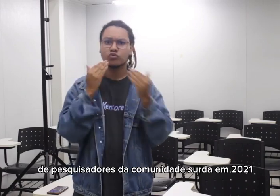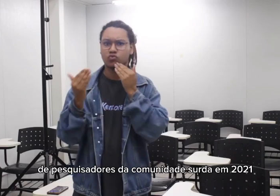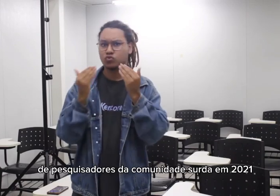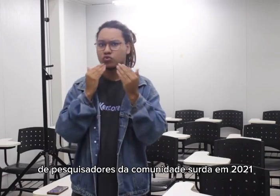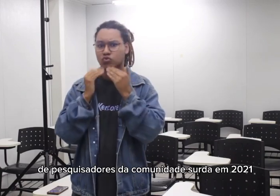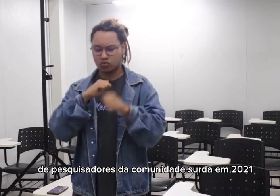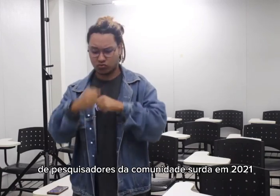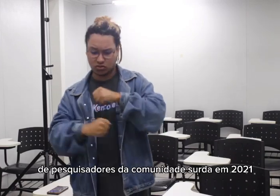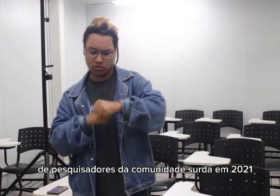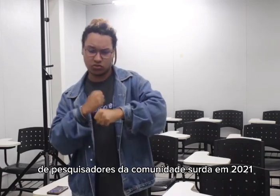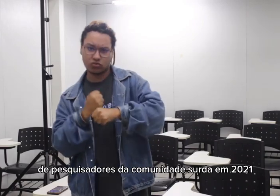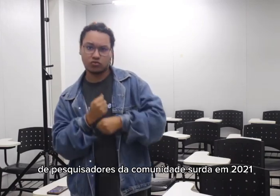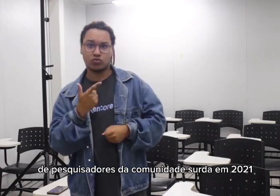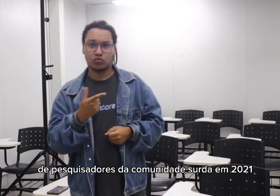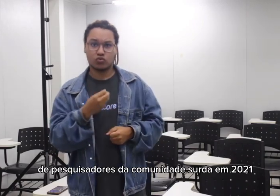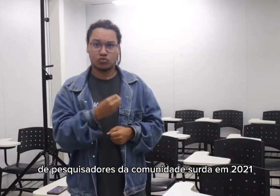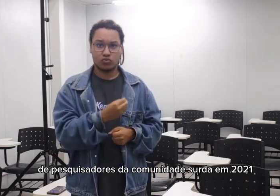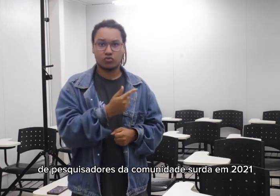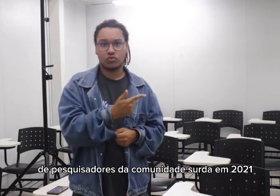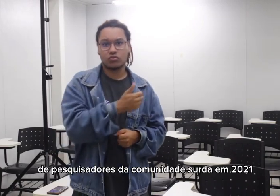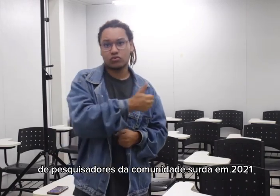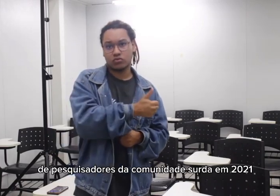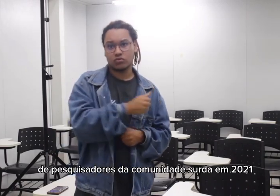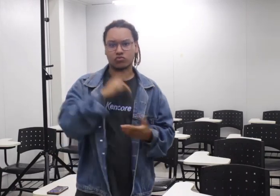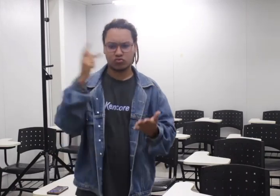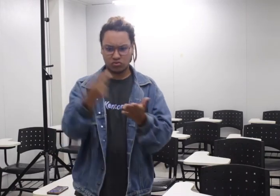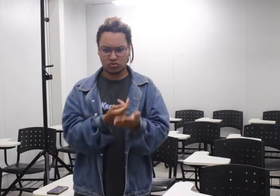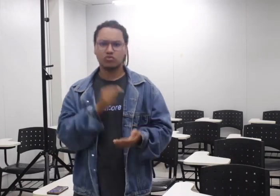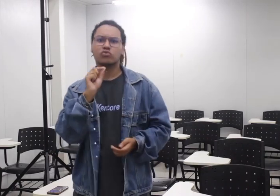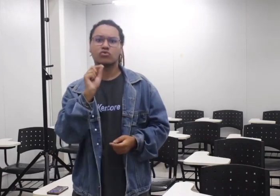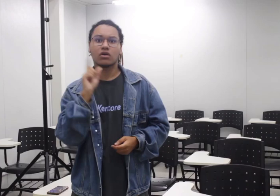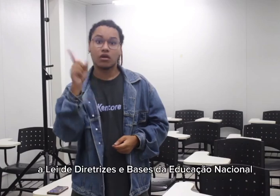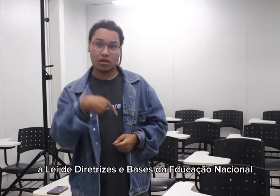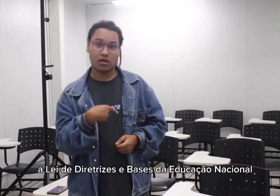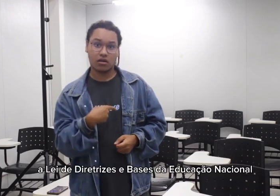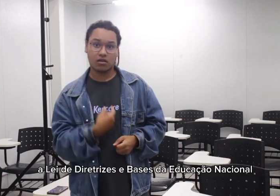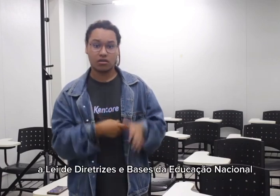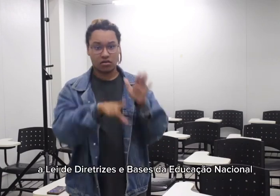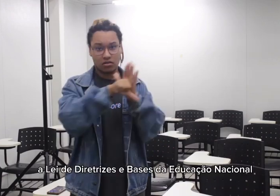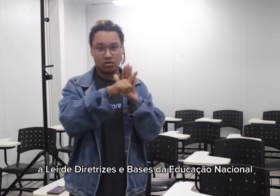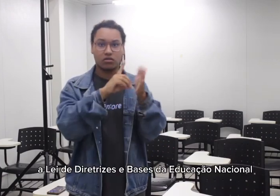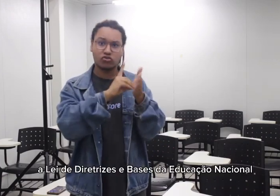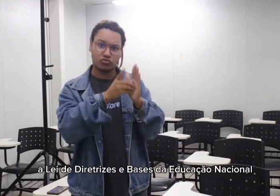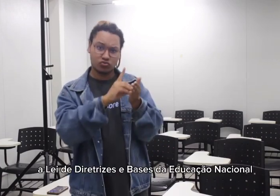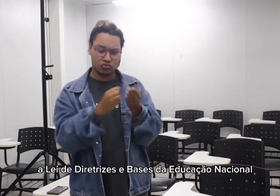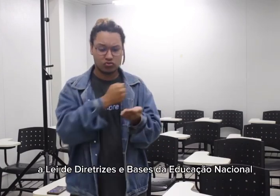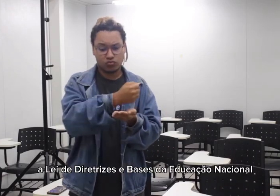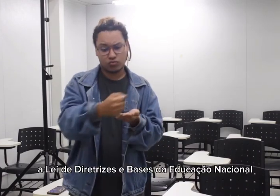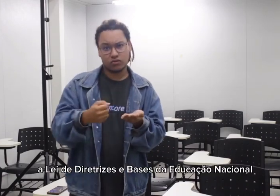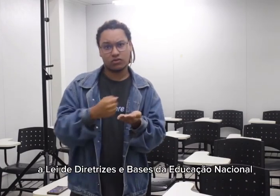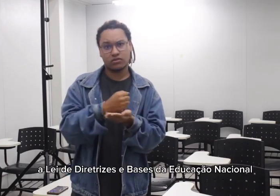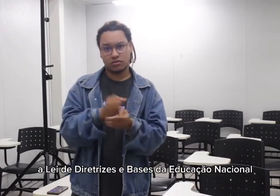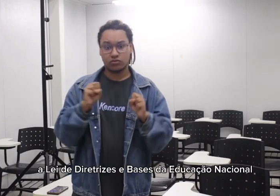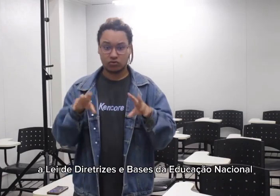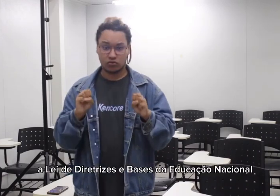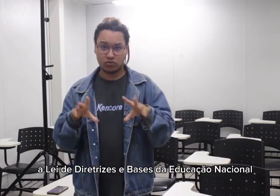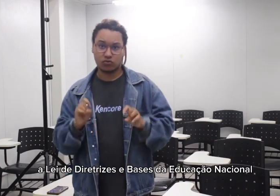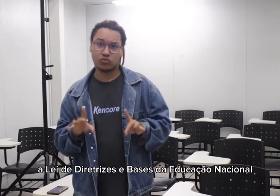a Lei de Diretrizes e Bases da Educação Nacional foi alterada para inserir a educação